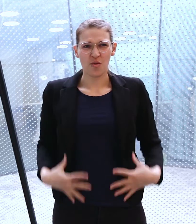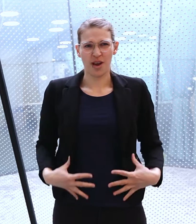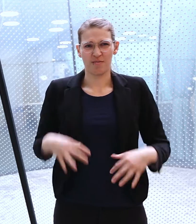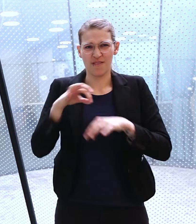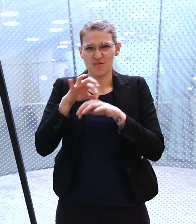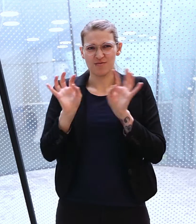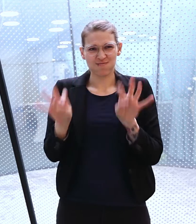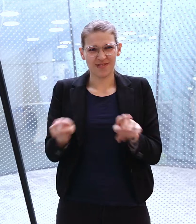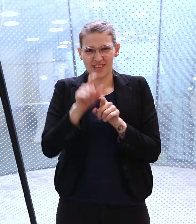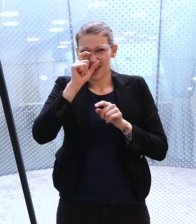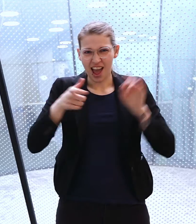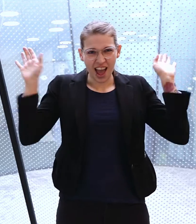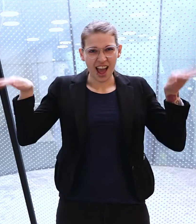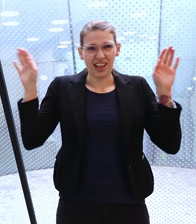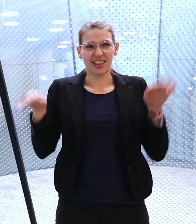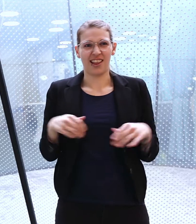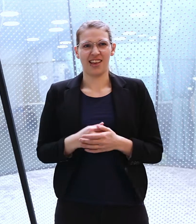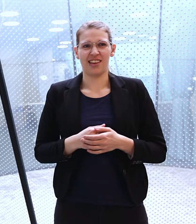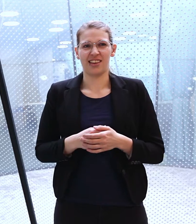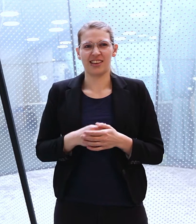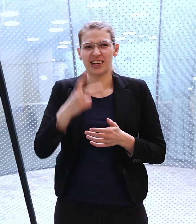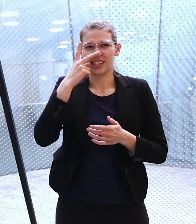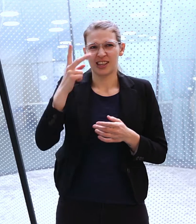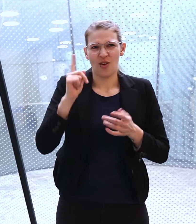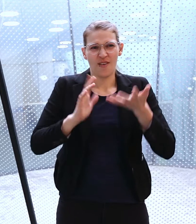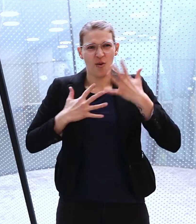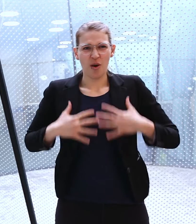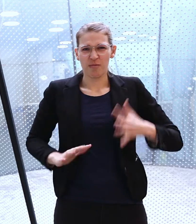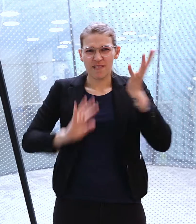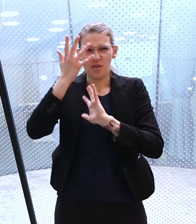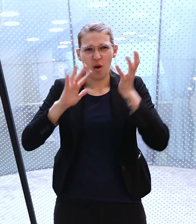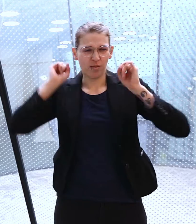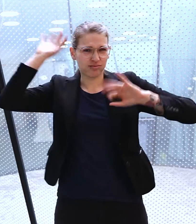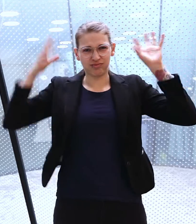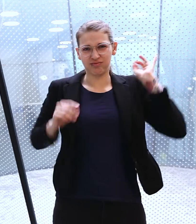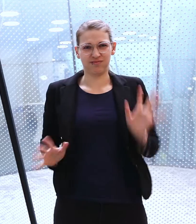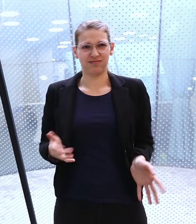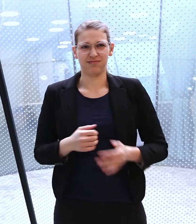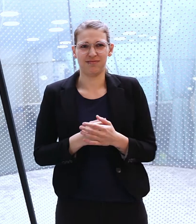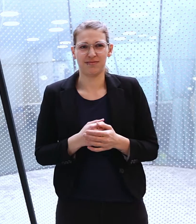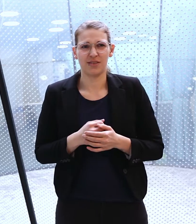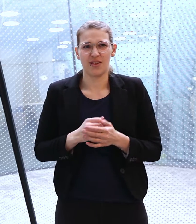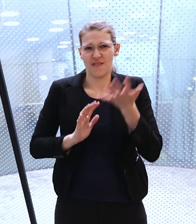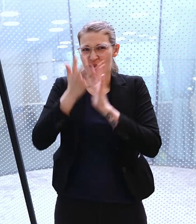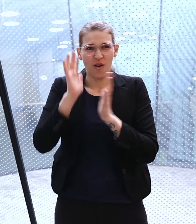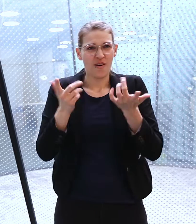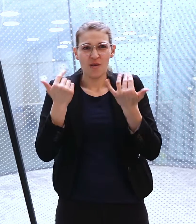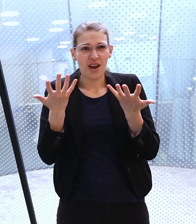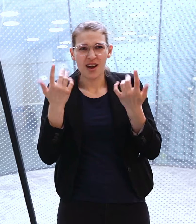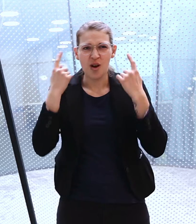Drachenkopf, einen Löwenkörper und die Füße eines Adlers. Außerdem spuckt es aus dem ganzen